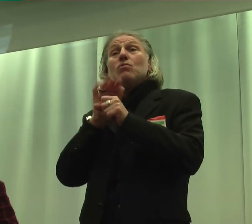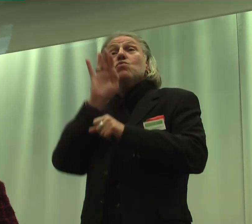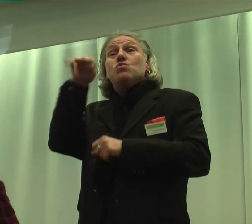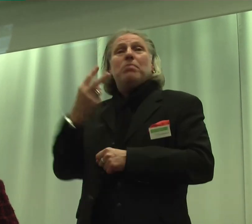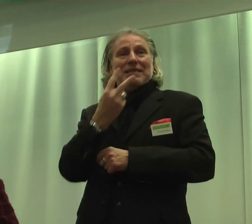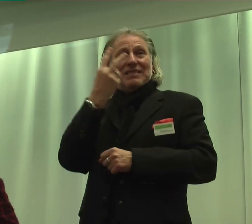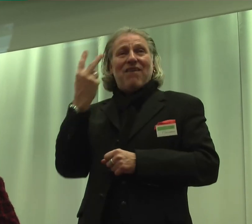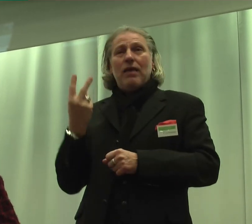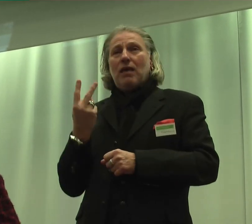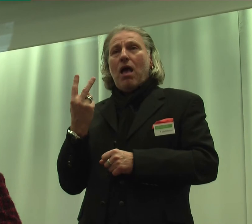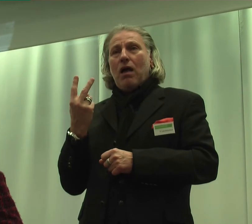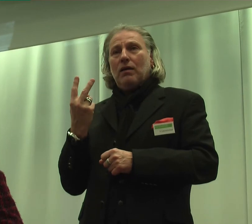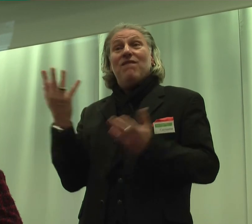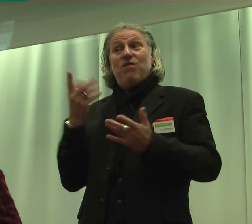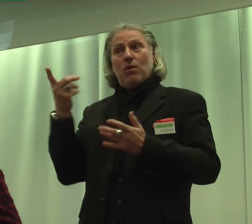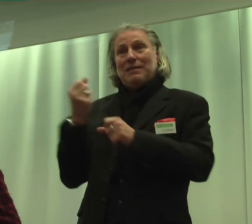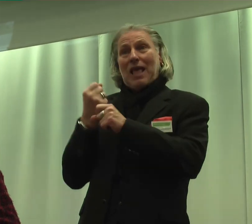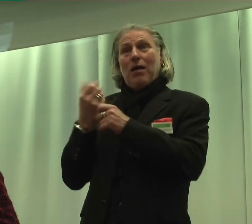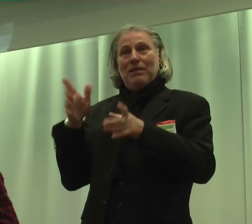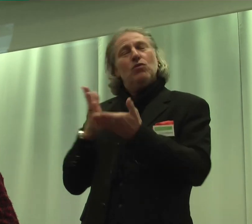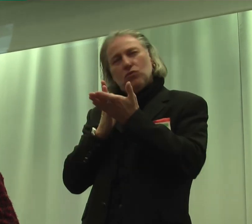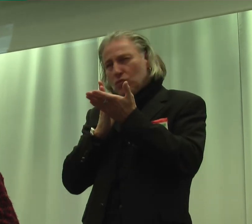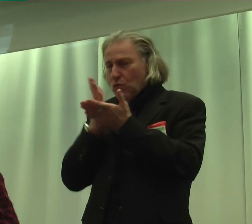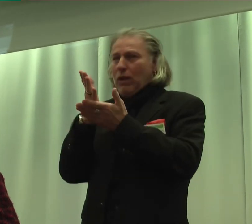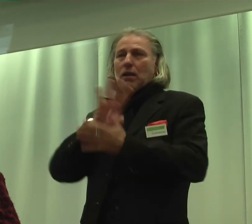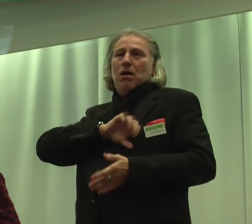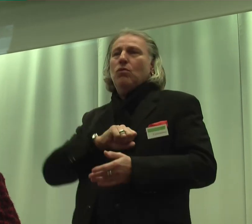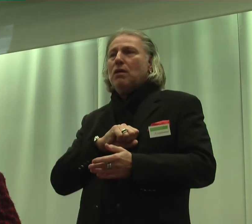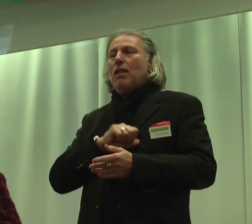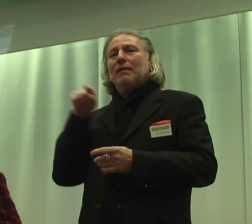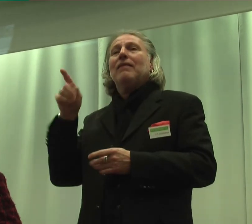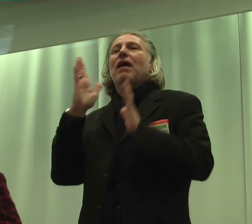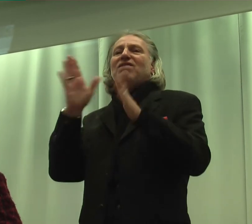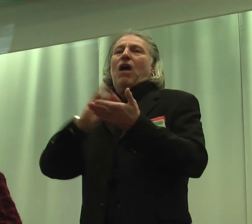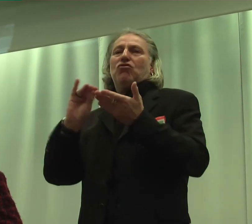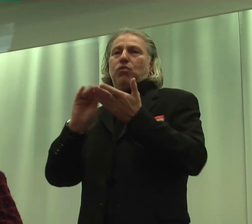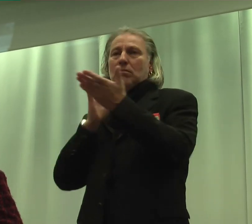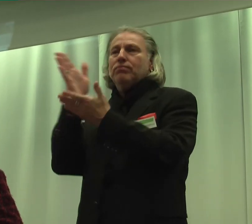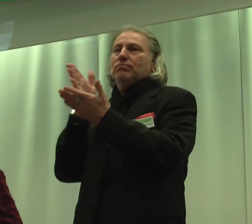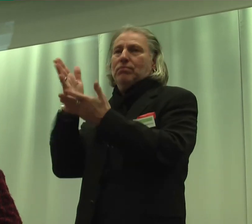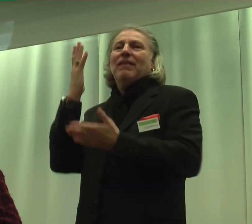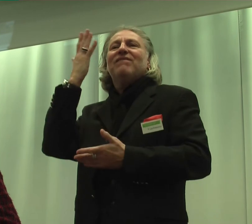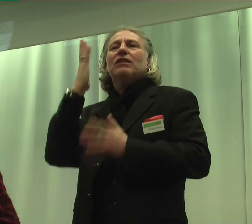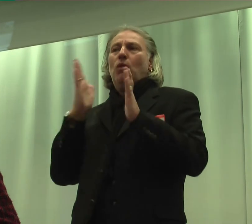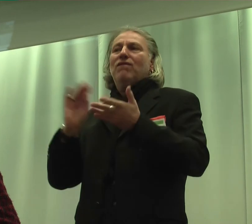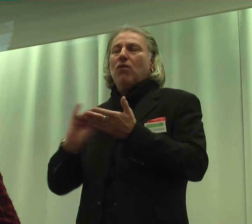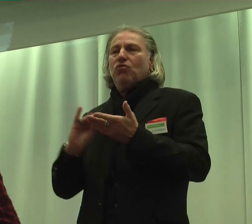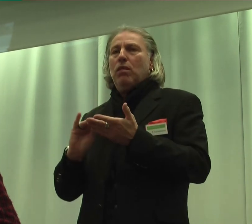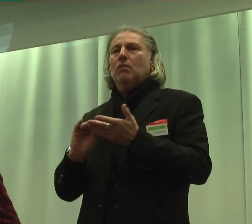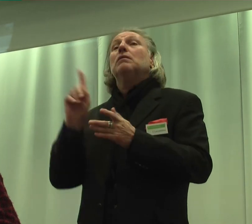in der sie arbeitslos ist, durch in der Fachschule, in der virtuellen Fachschule. Sie ist erfolgreich und